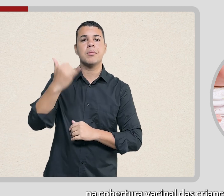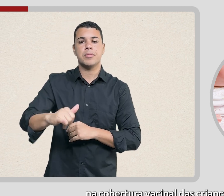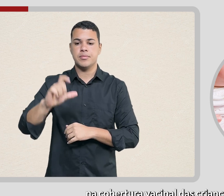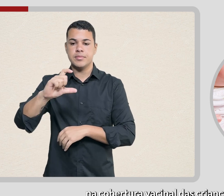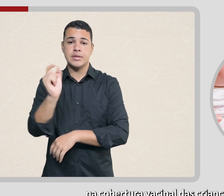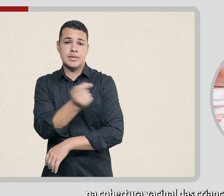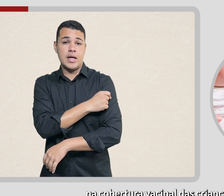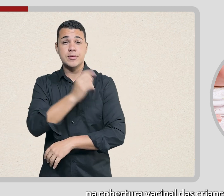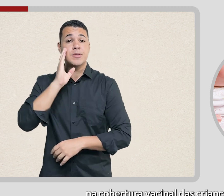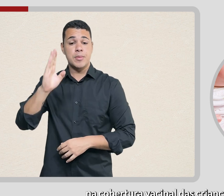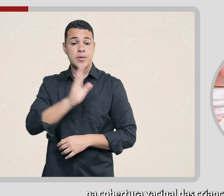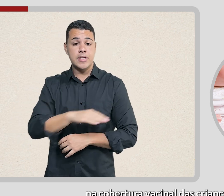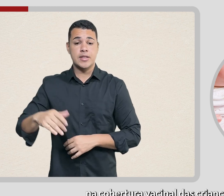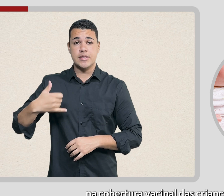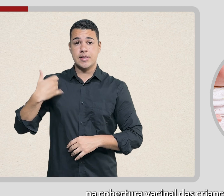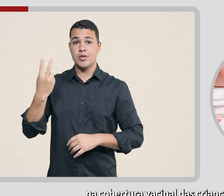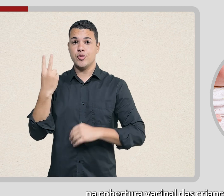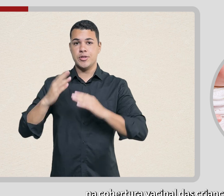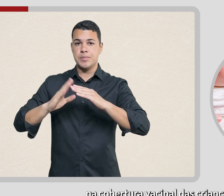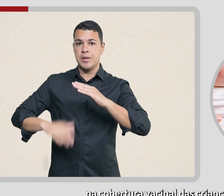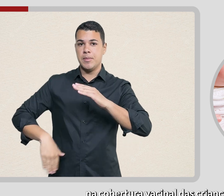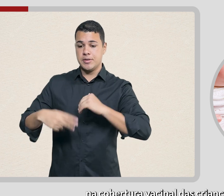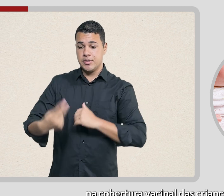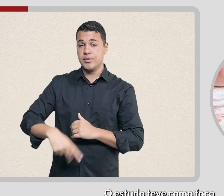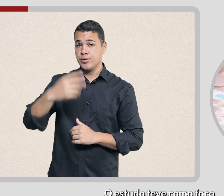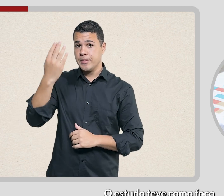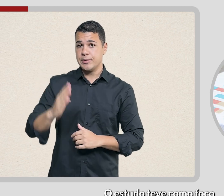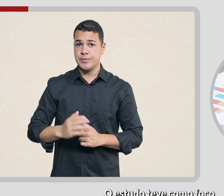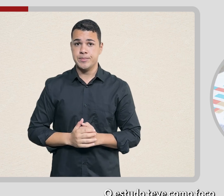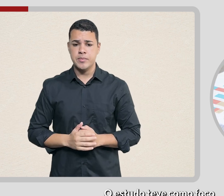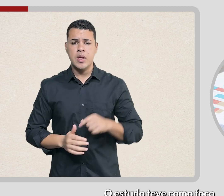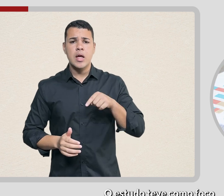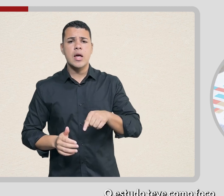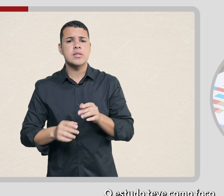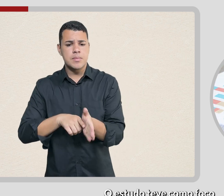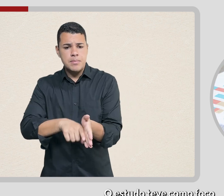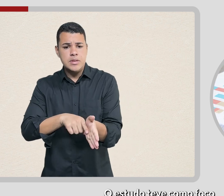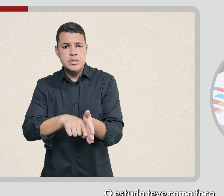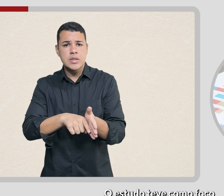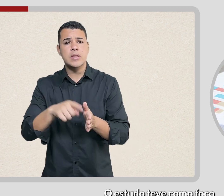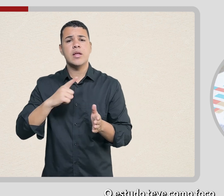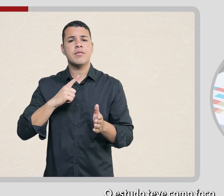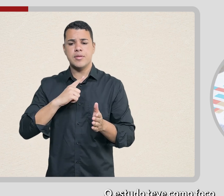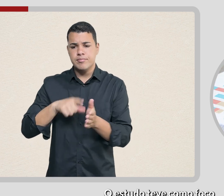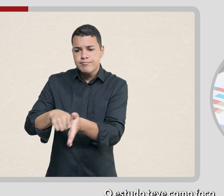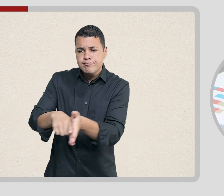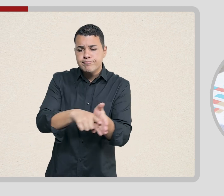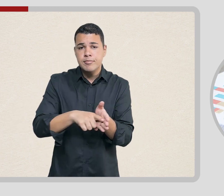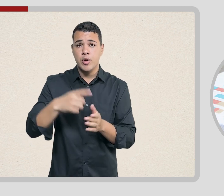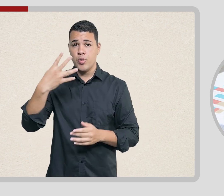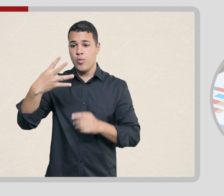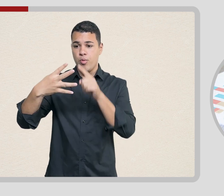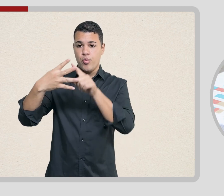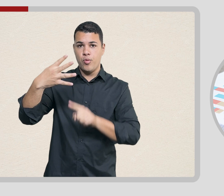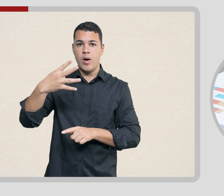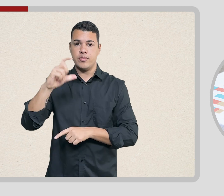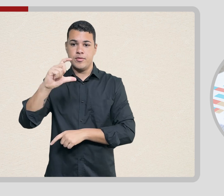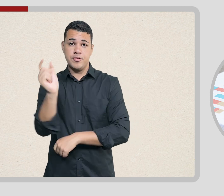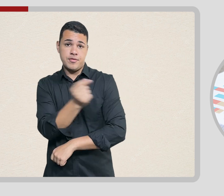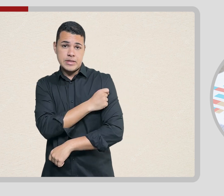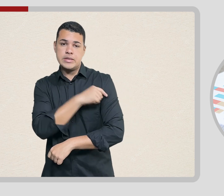das crianças com menos de dois anos no Brasil. O estudo teve como foco a análise de quatro vacinas